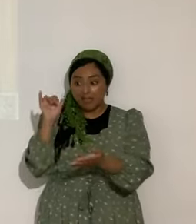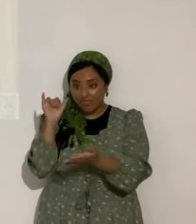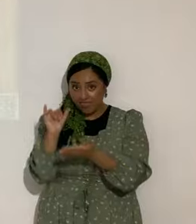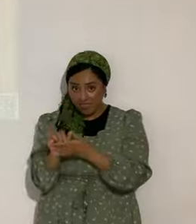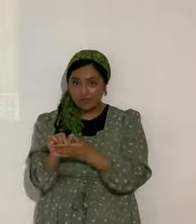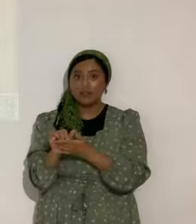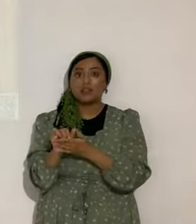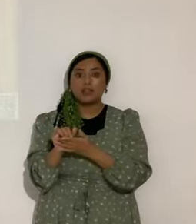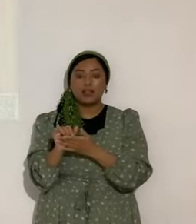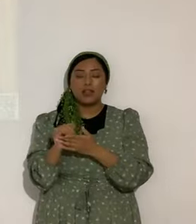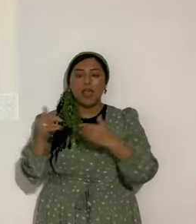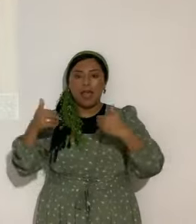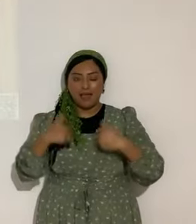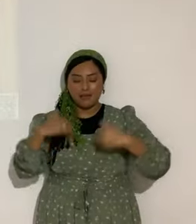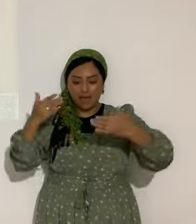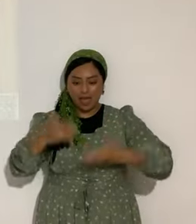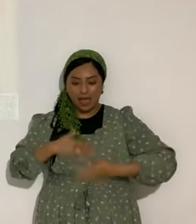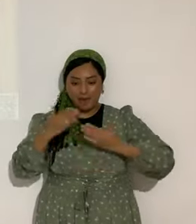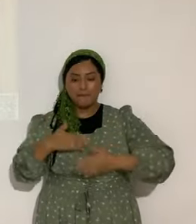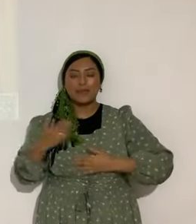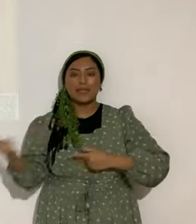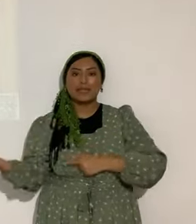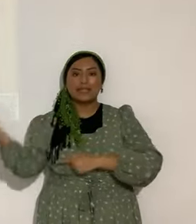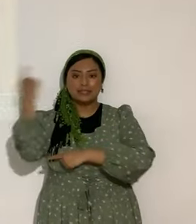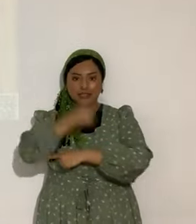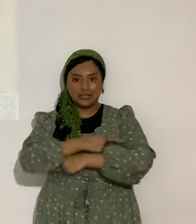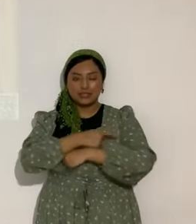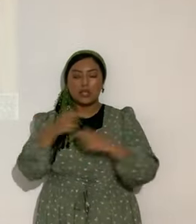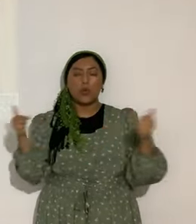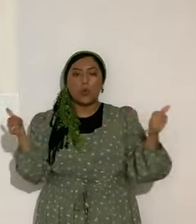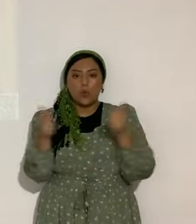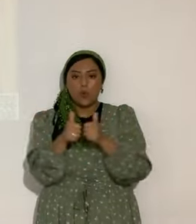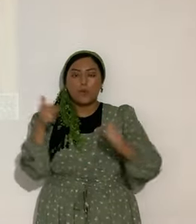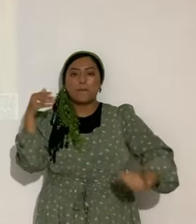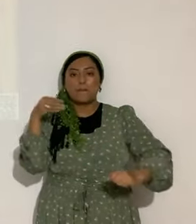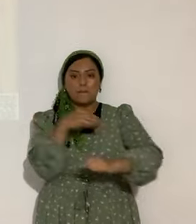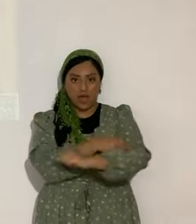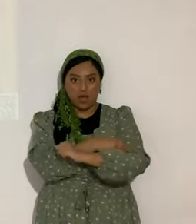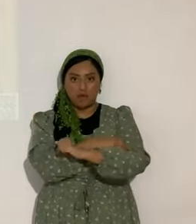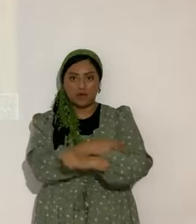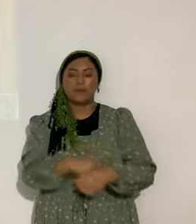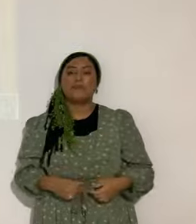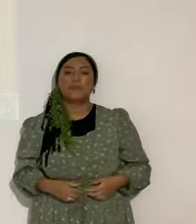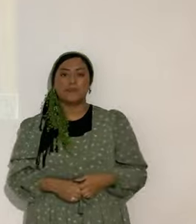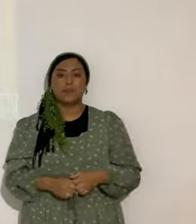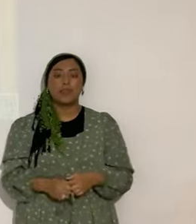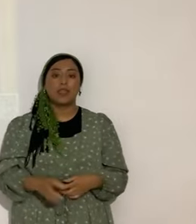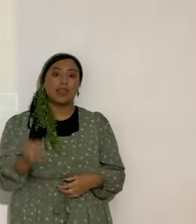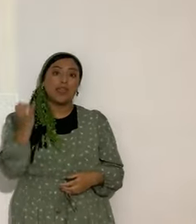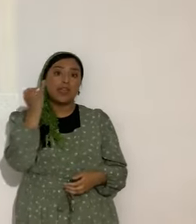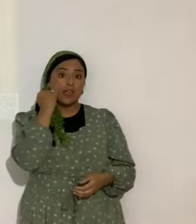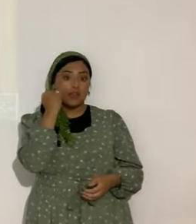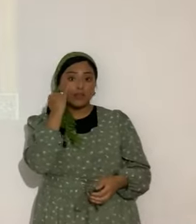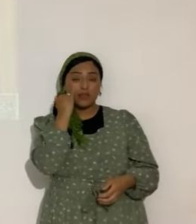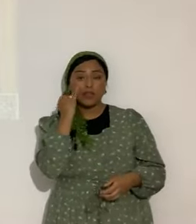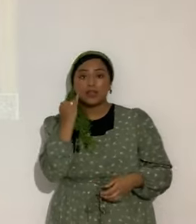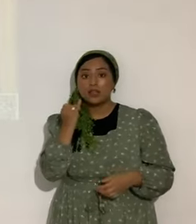es pasar días felices o con poder días felices. Porque si uno se vive feliz todos los días,